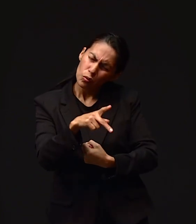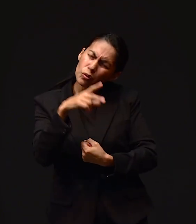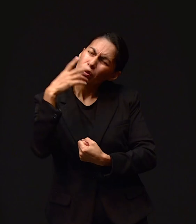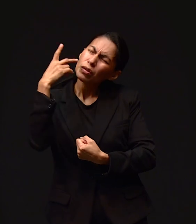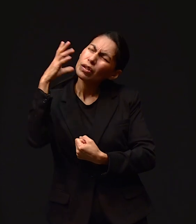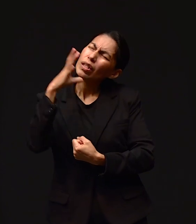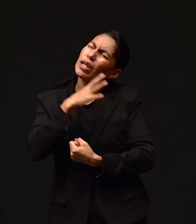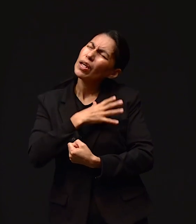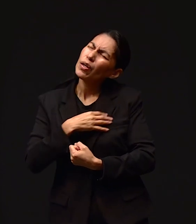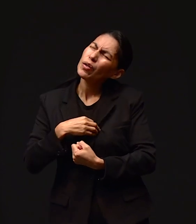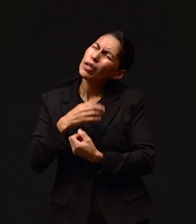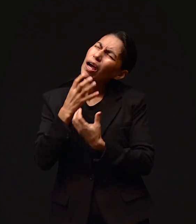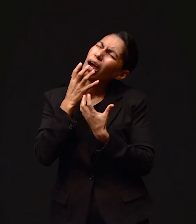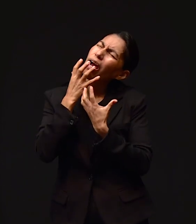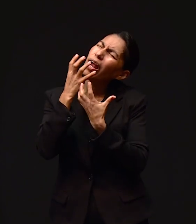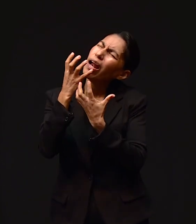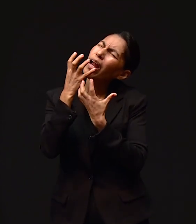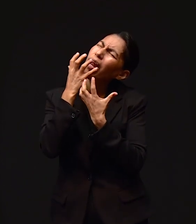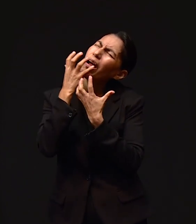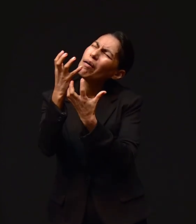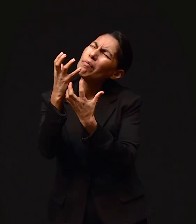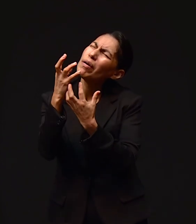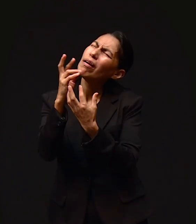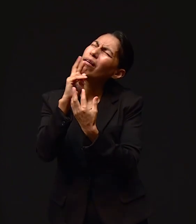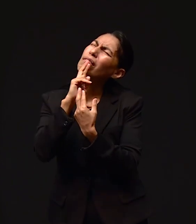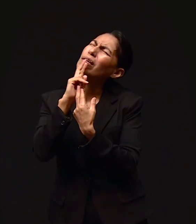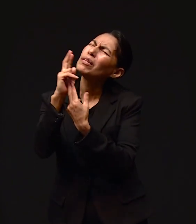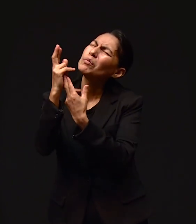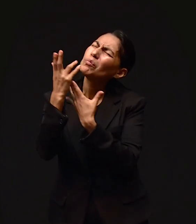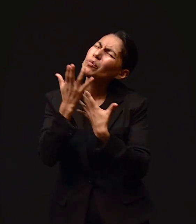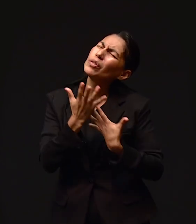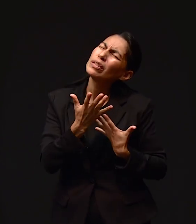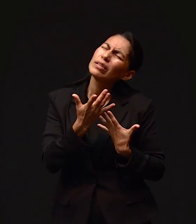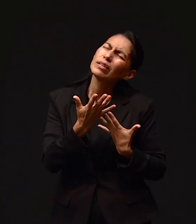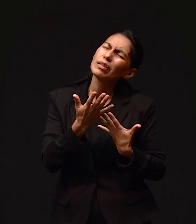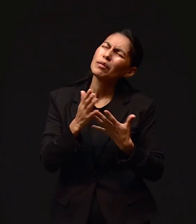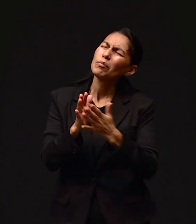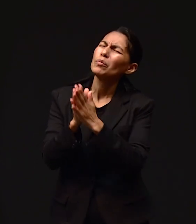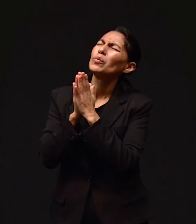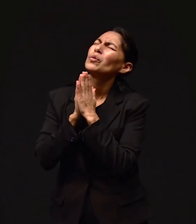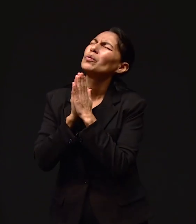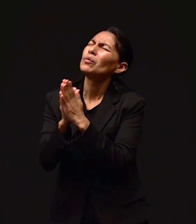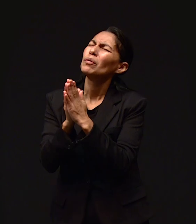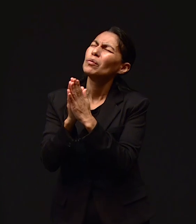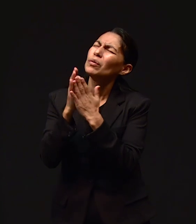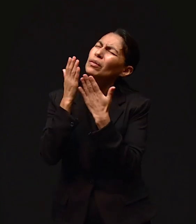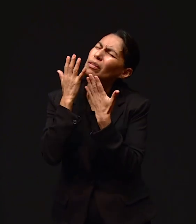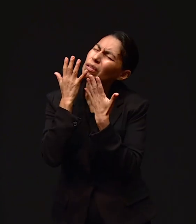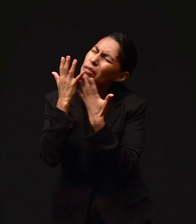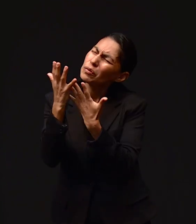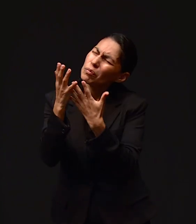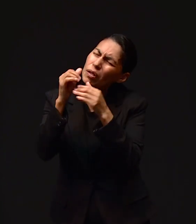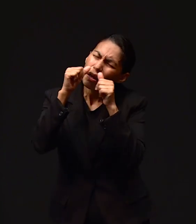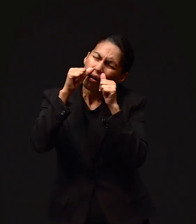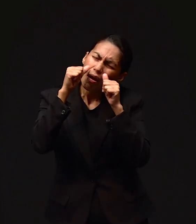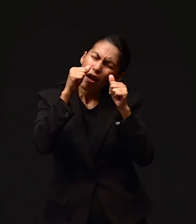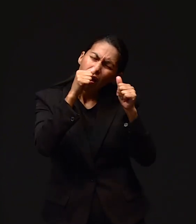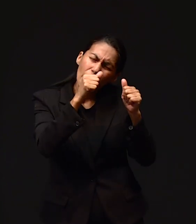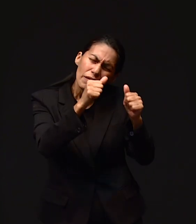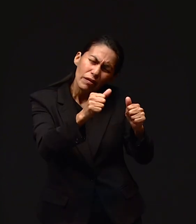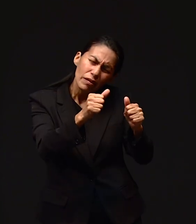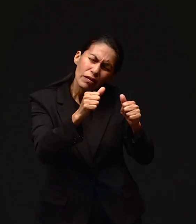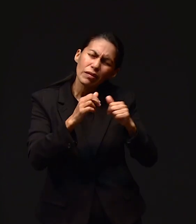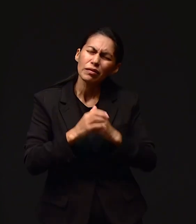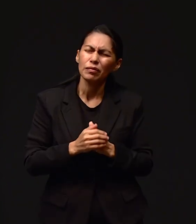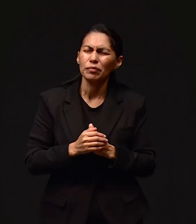Son tus hijos Y claman a ti Por respuesta A sus peticiones Por favor Te suplico Que